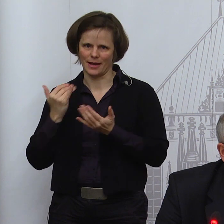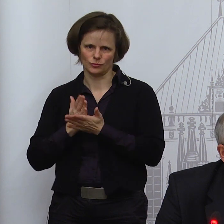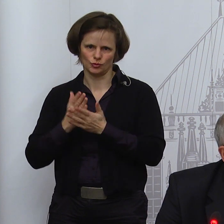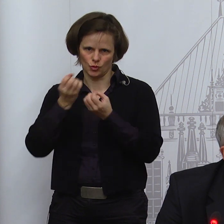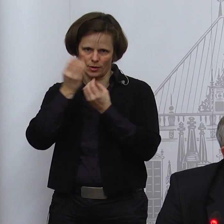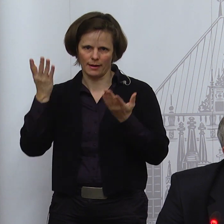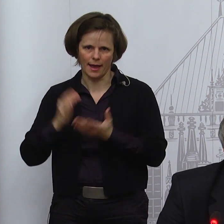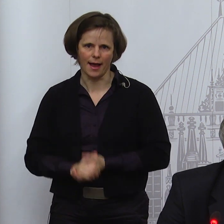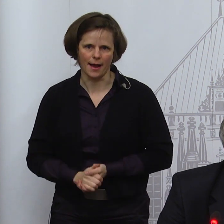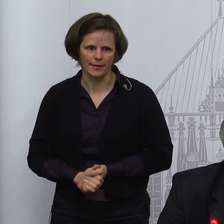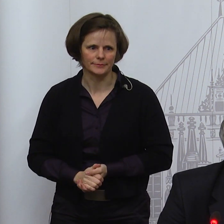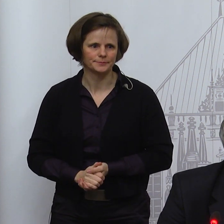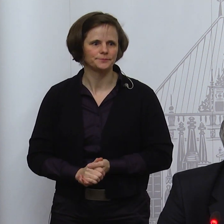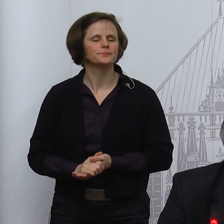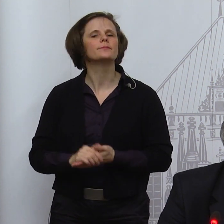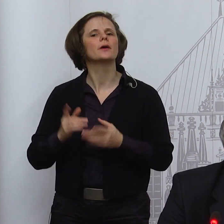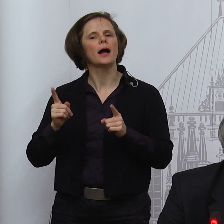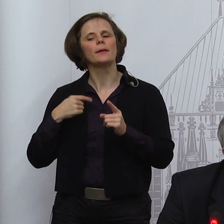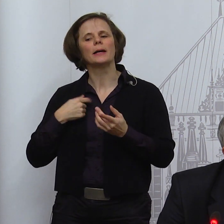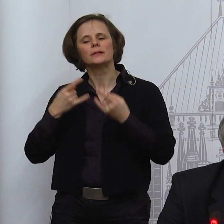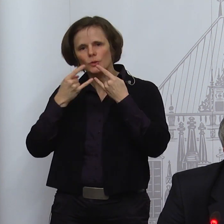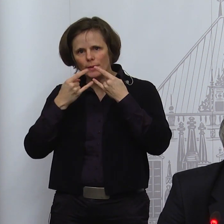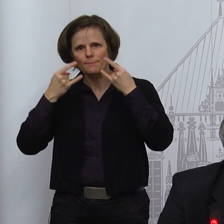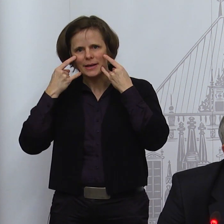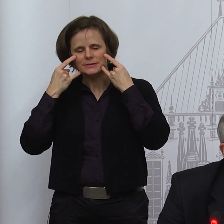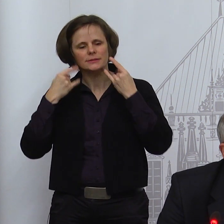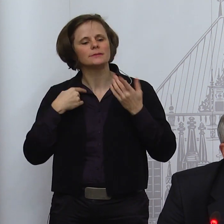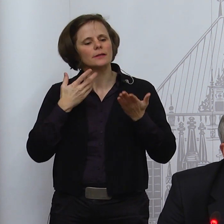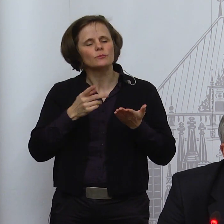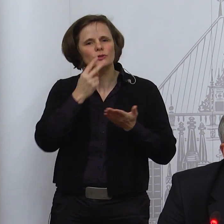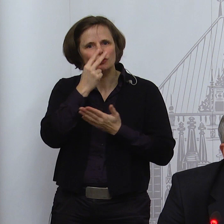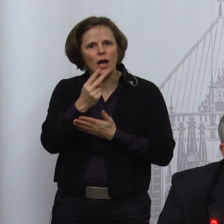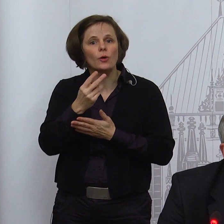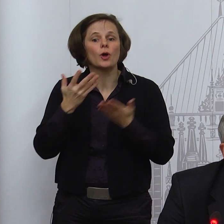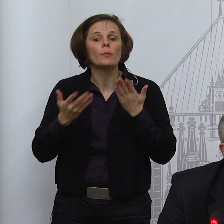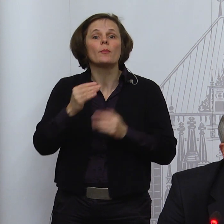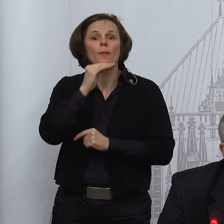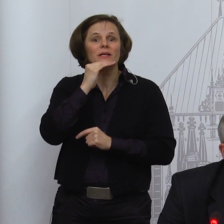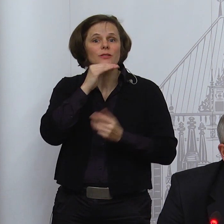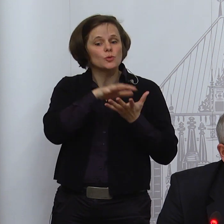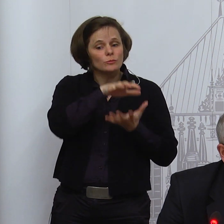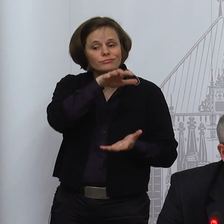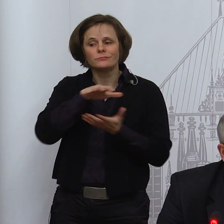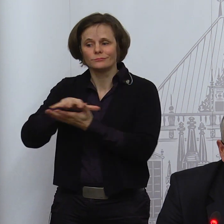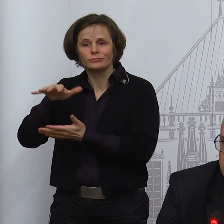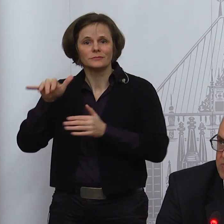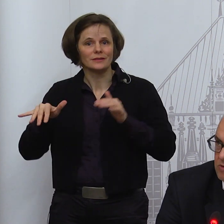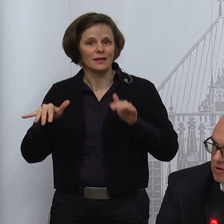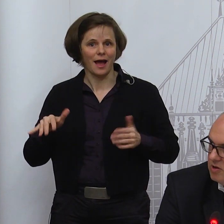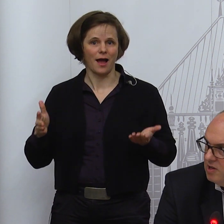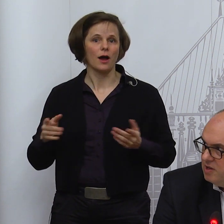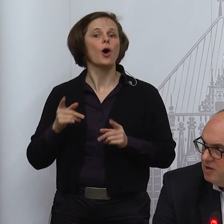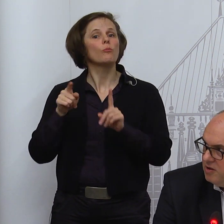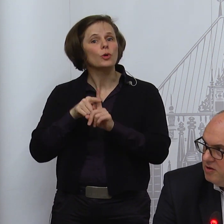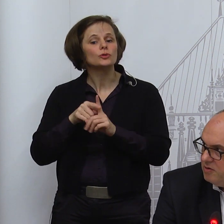Anforderung der allgemeinen Verfügbarkeit und vorweilen Dingen der ökonomischen Erschwinglichkeit gegeben ist oder hergestellt werden kann. Das müssen wir